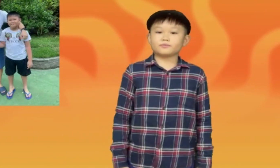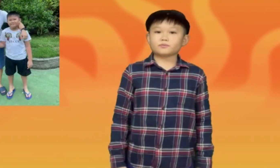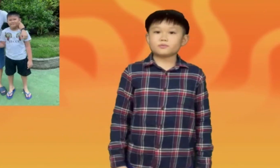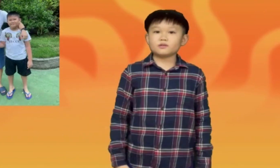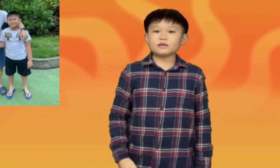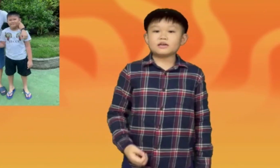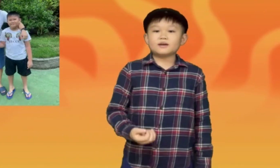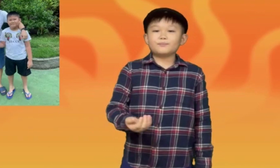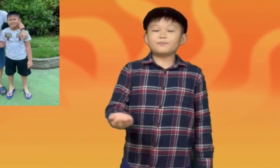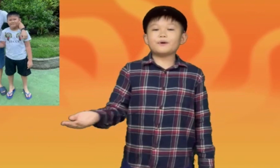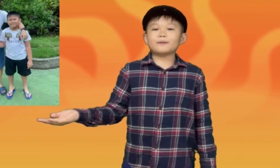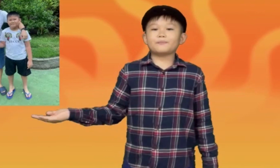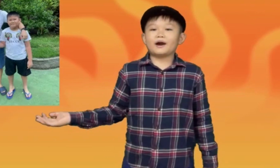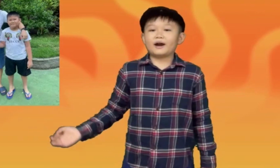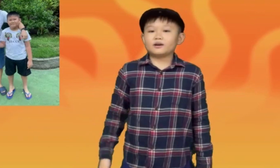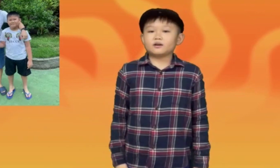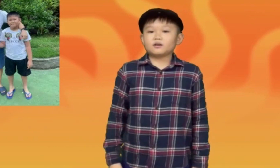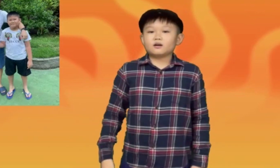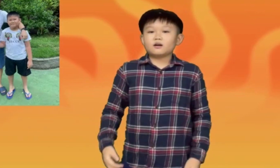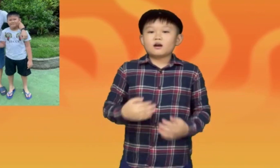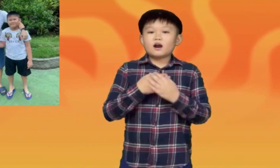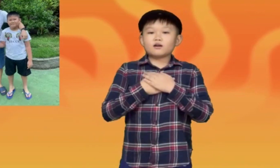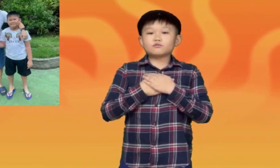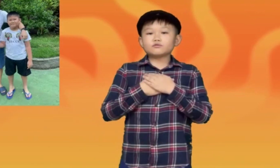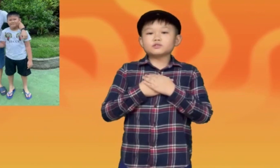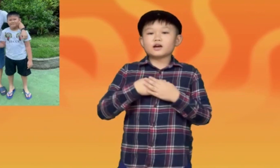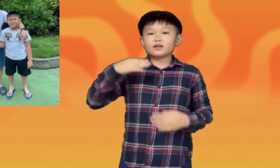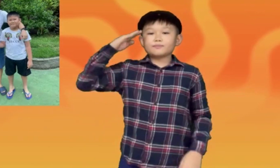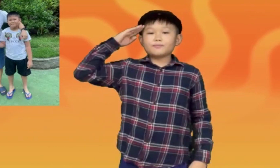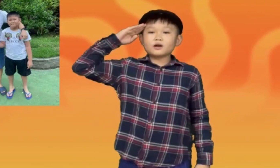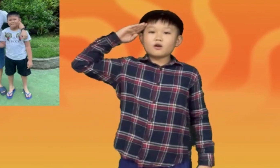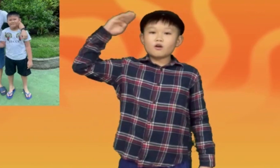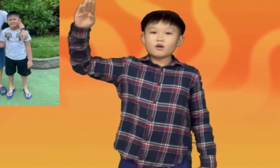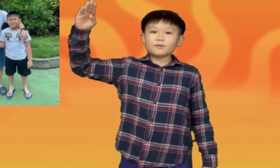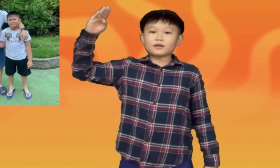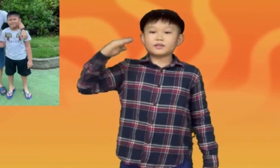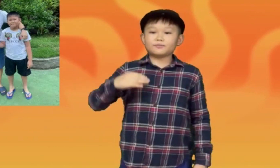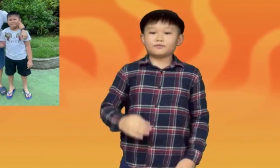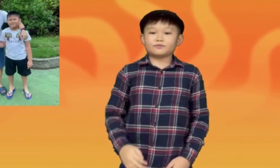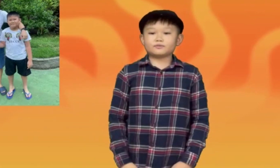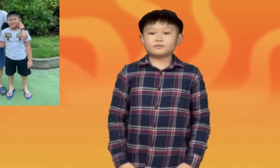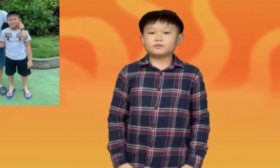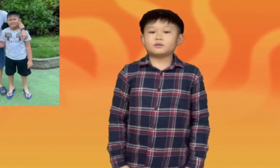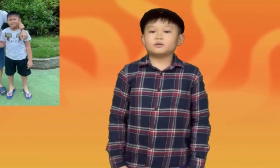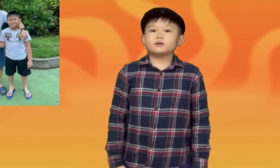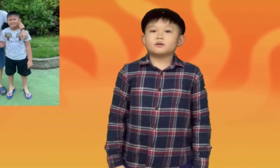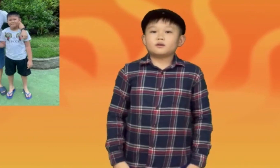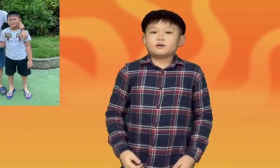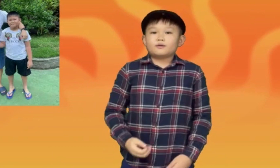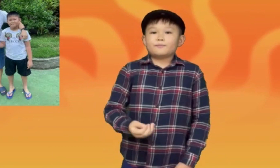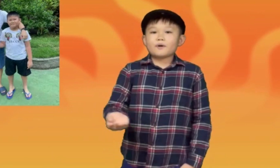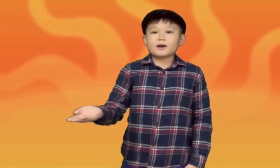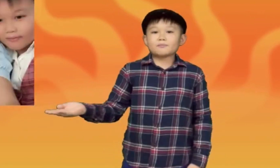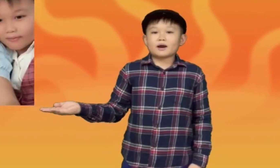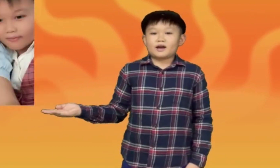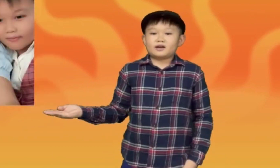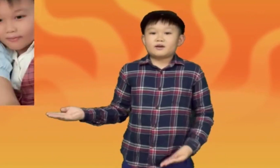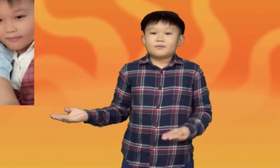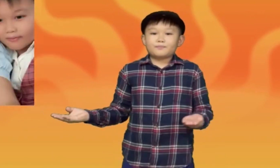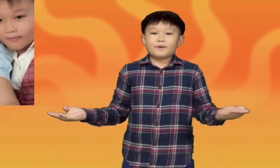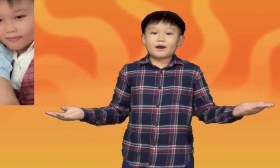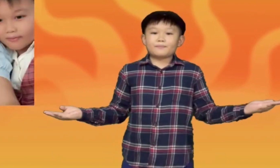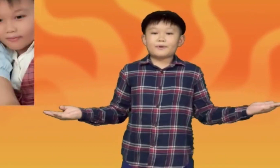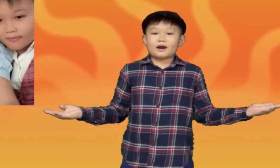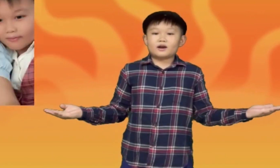Papa, aku sangat menghormatimu Mama,